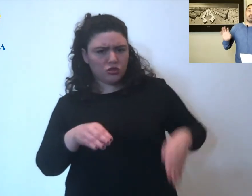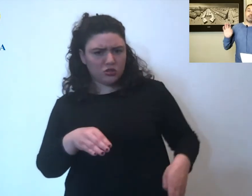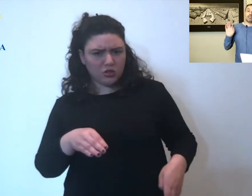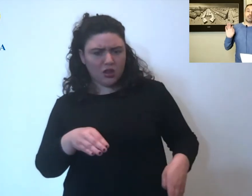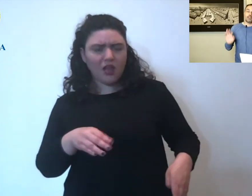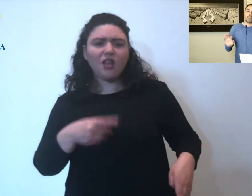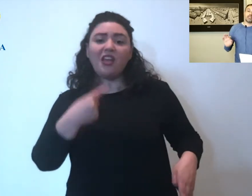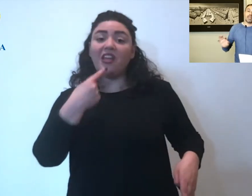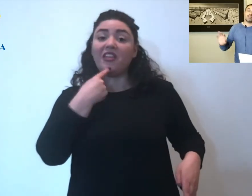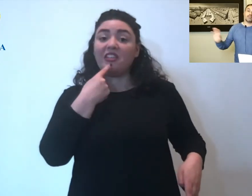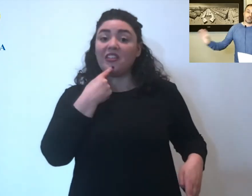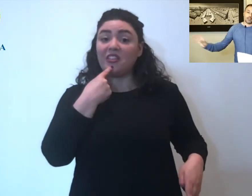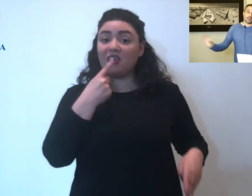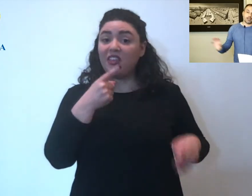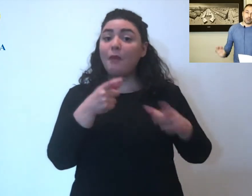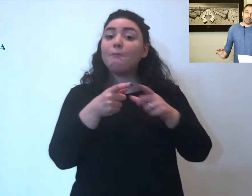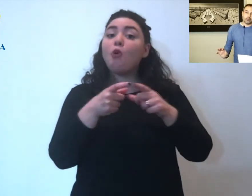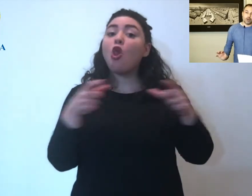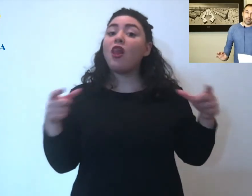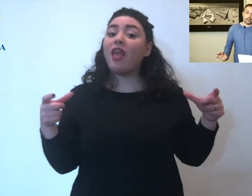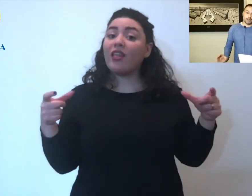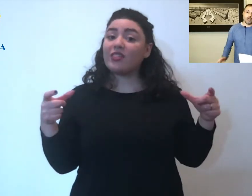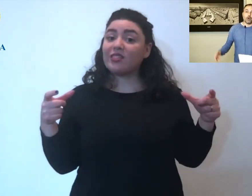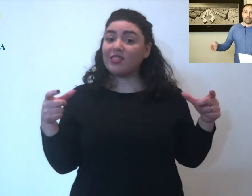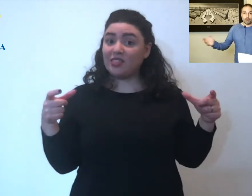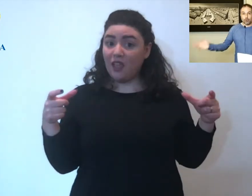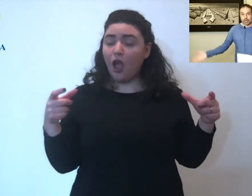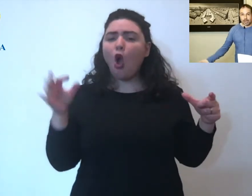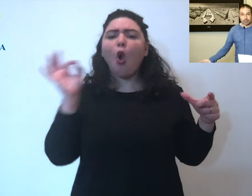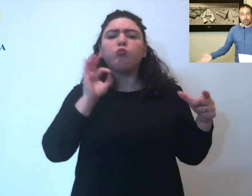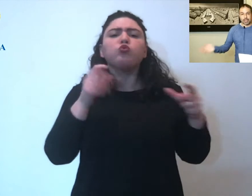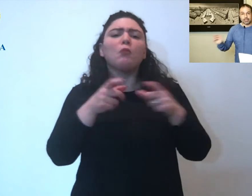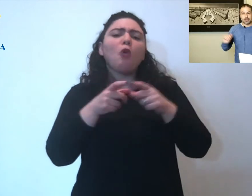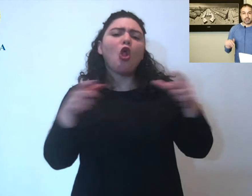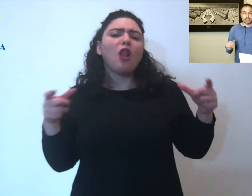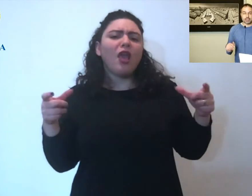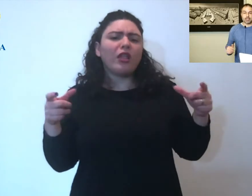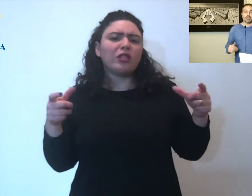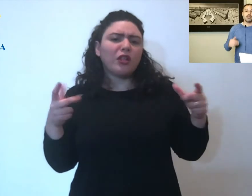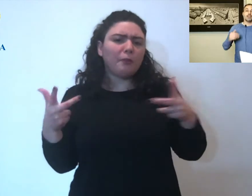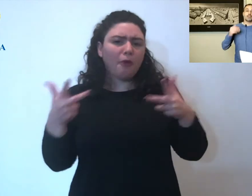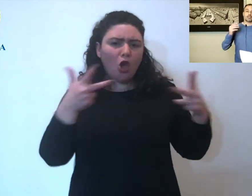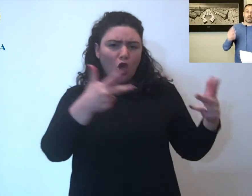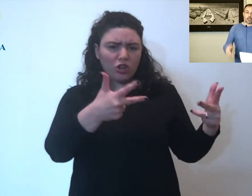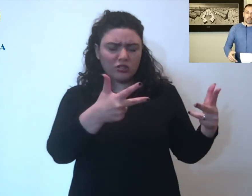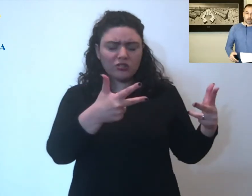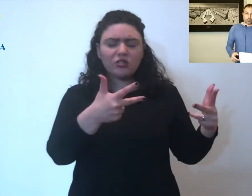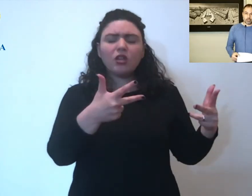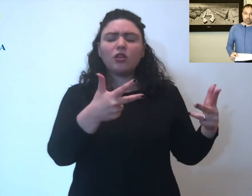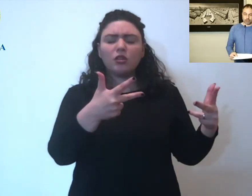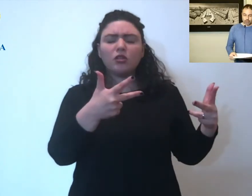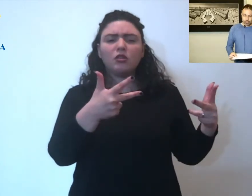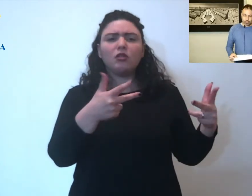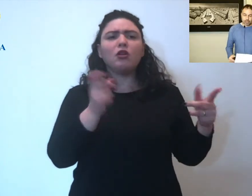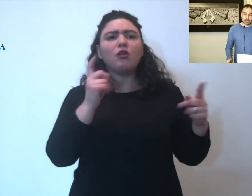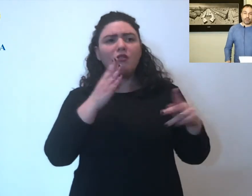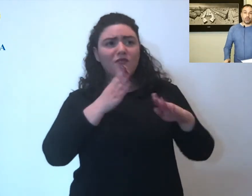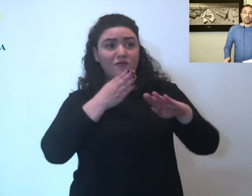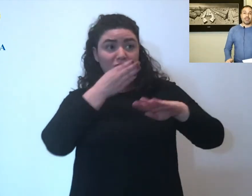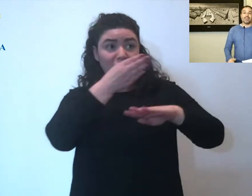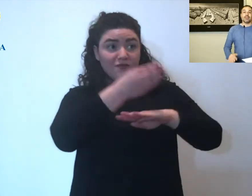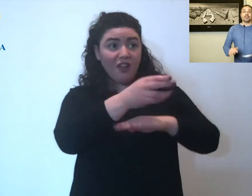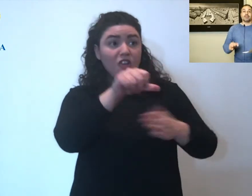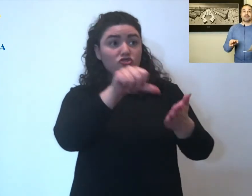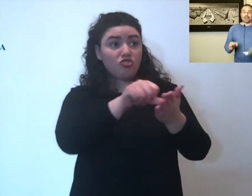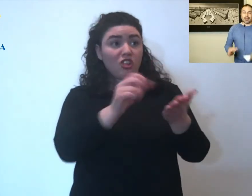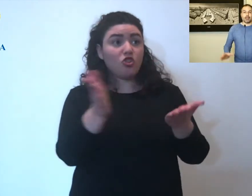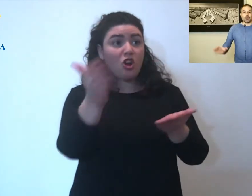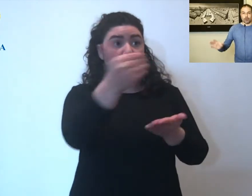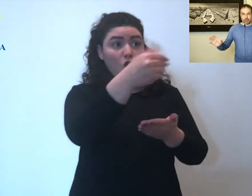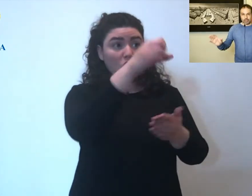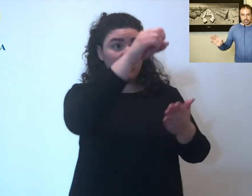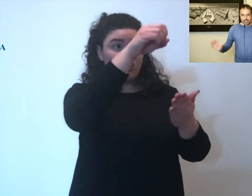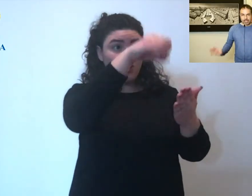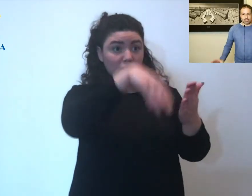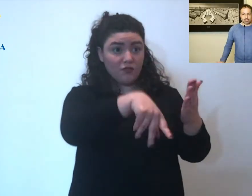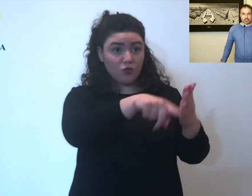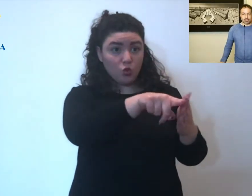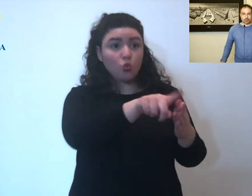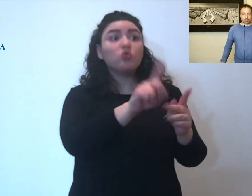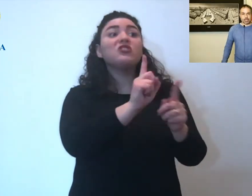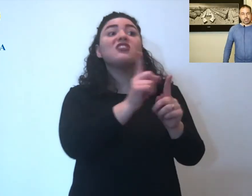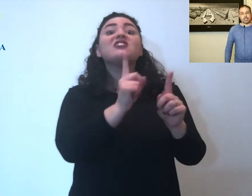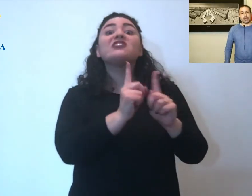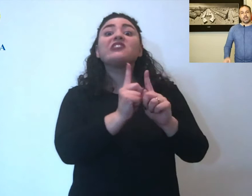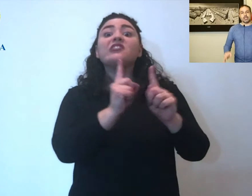di chi è intestatario della bolletta oppure la bolletta stessa si recano nel centro raccolta rifiuti tengono le